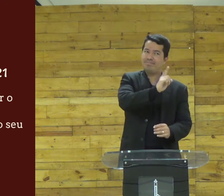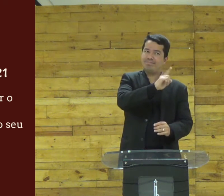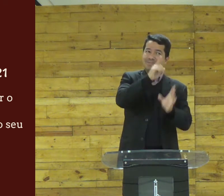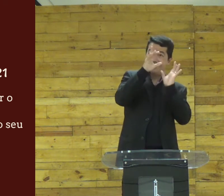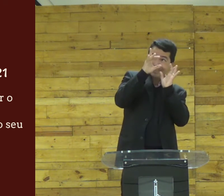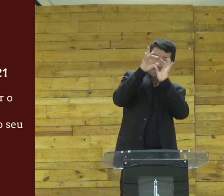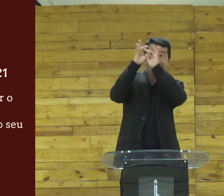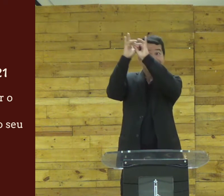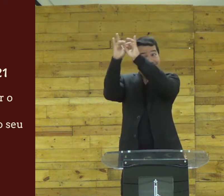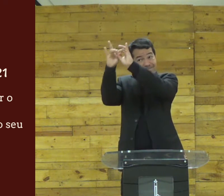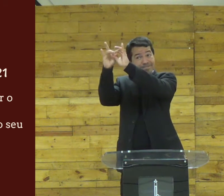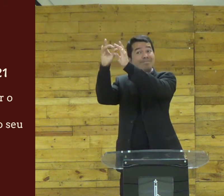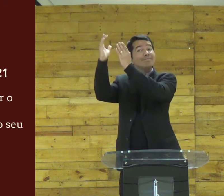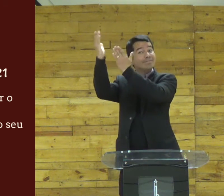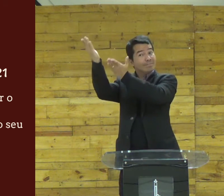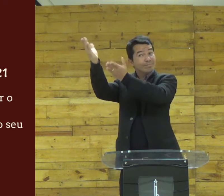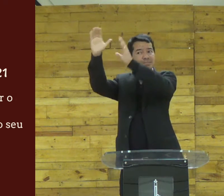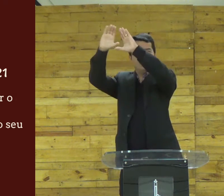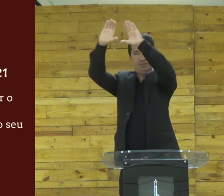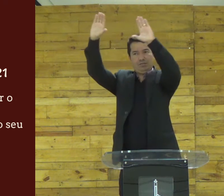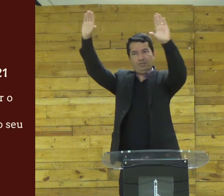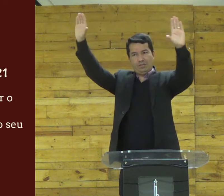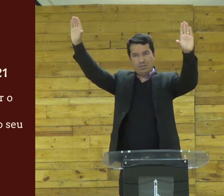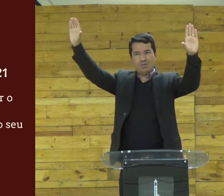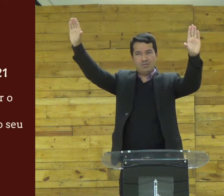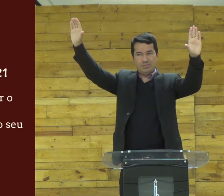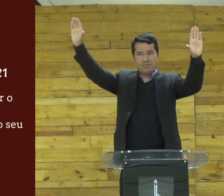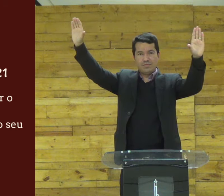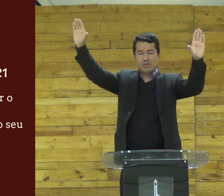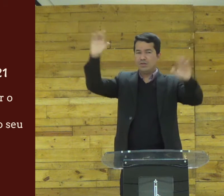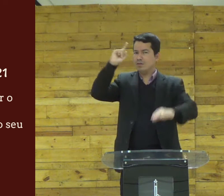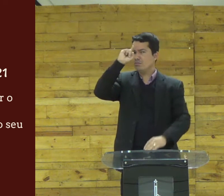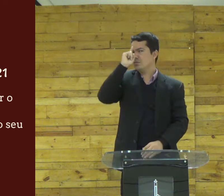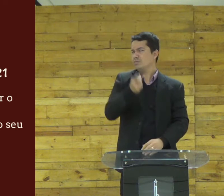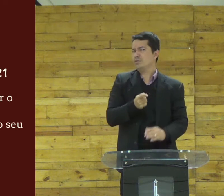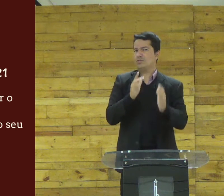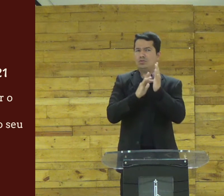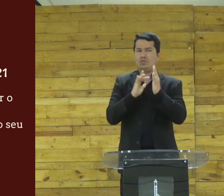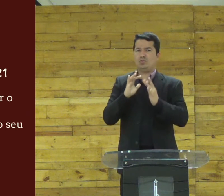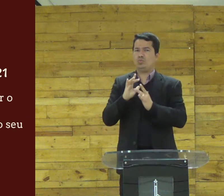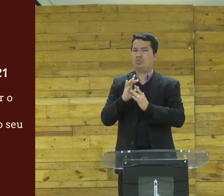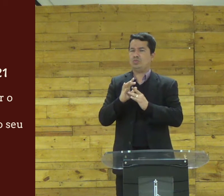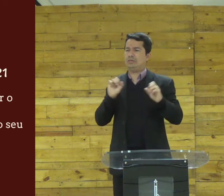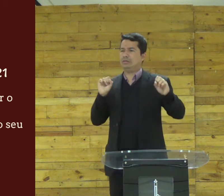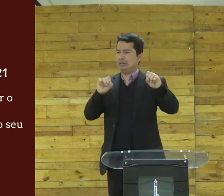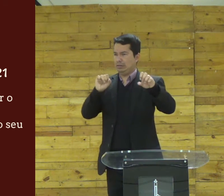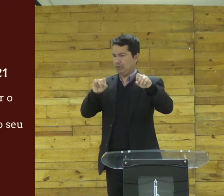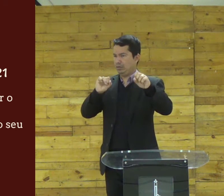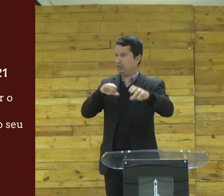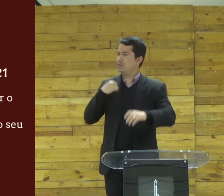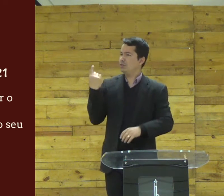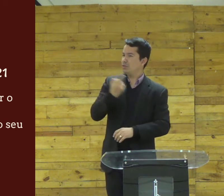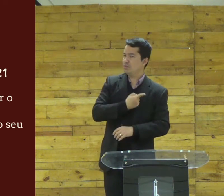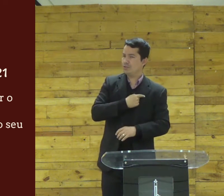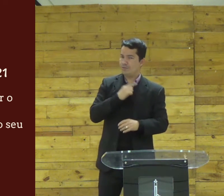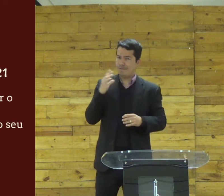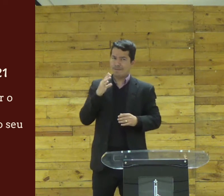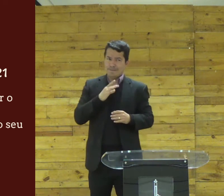e não estar com o seu coração o seu tesouro ligado às coisas da terra mas sim com as coisas do céu esse é o mandamento de